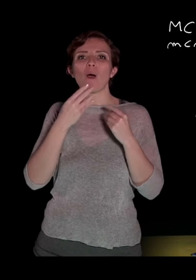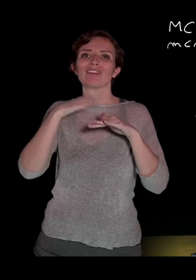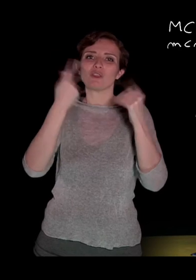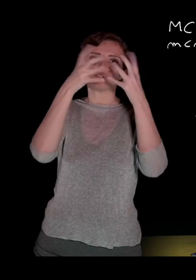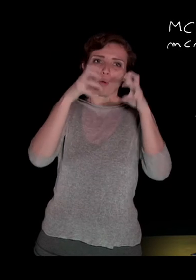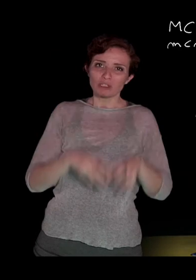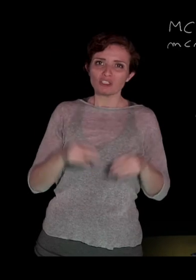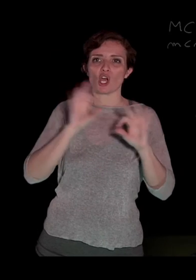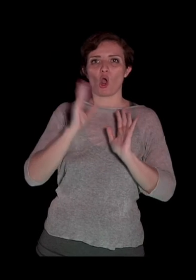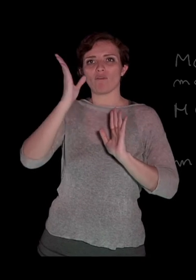algebriche e quant'altro.